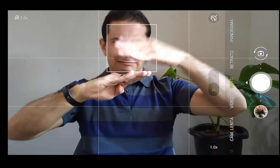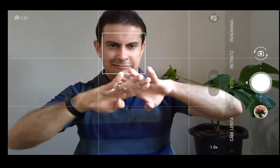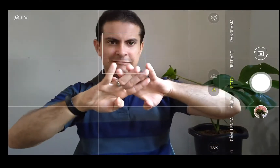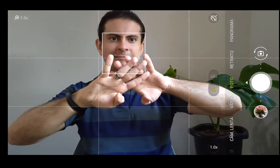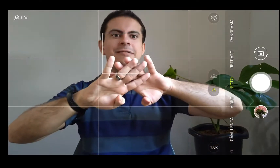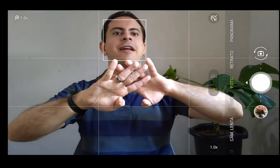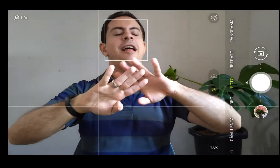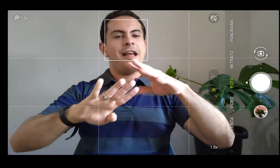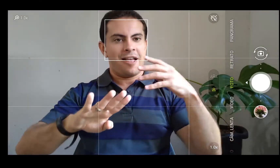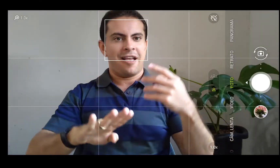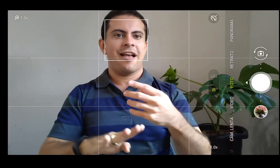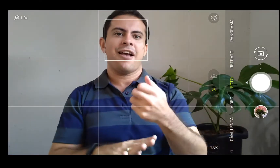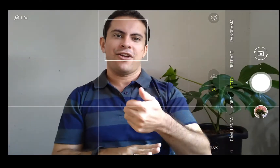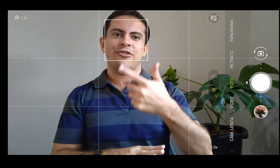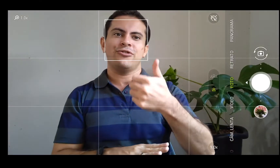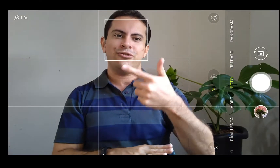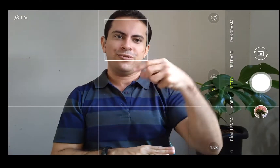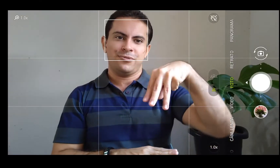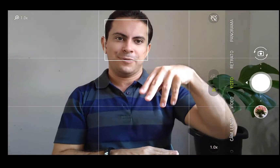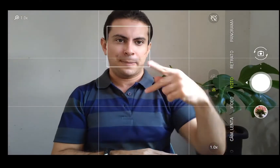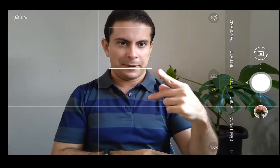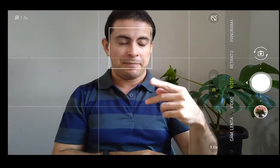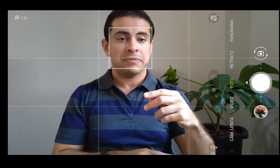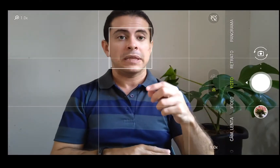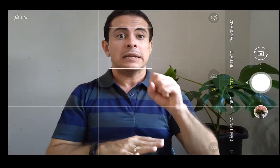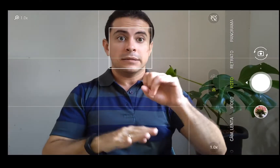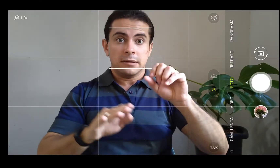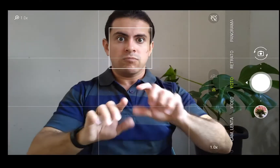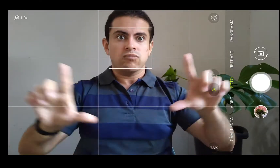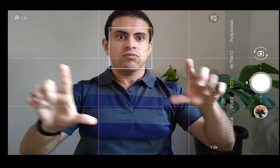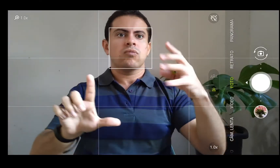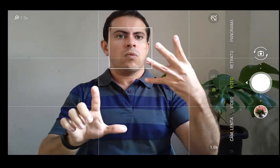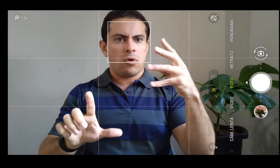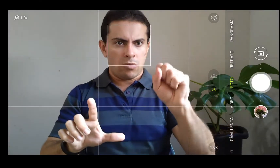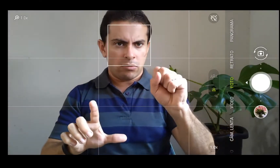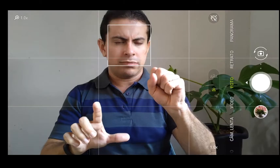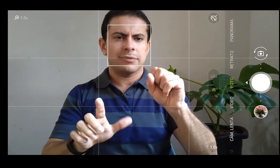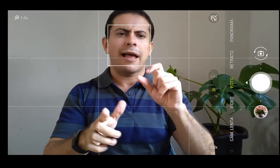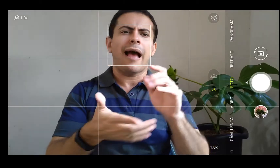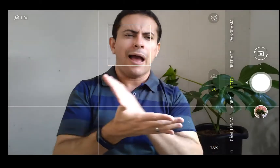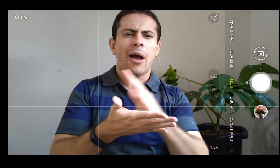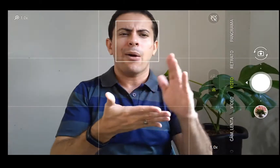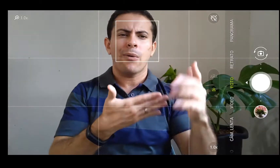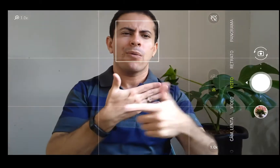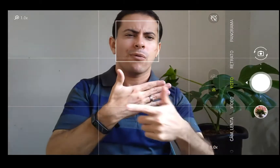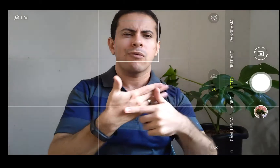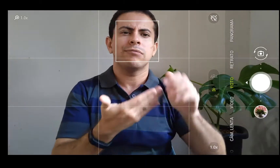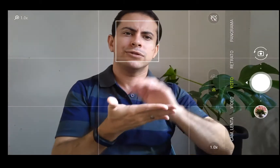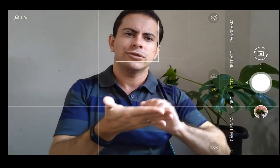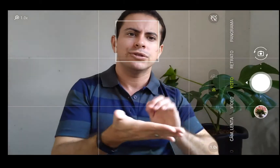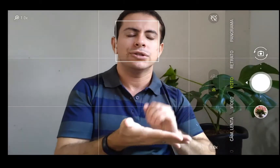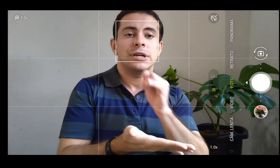12 megapixels. Quando a gente ativa de 48 megapixels, a gente desativa algumas funções, como